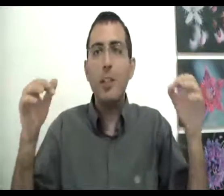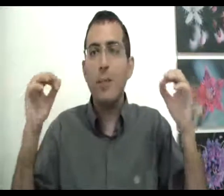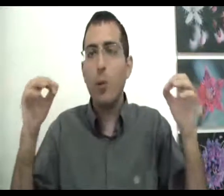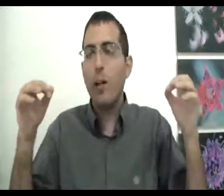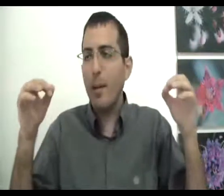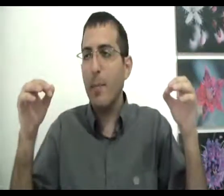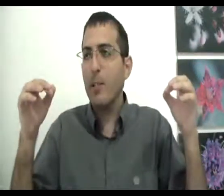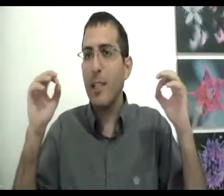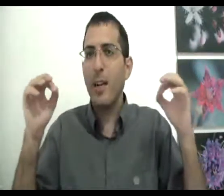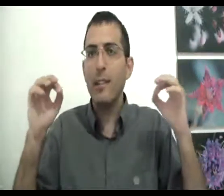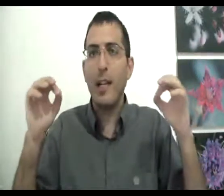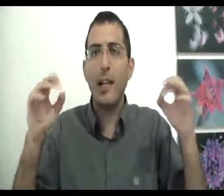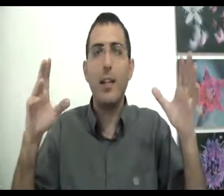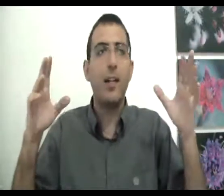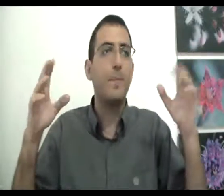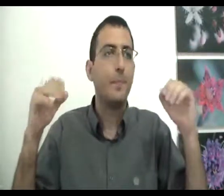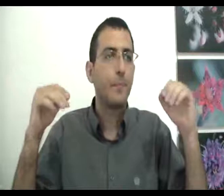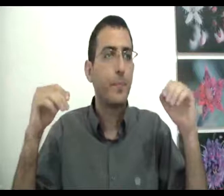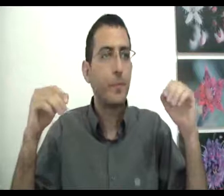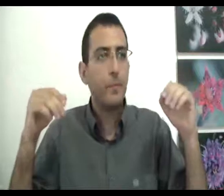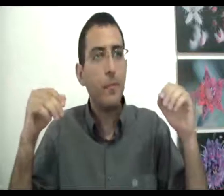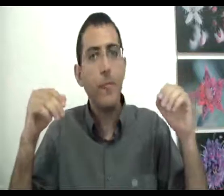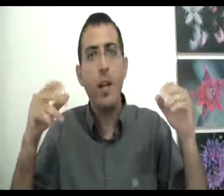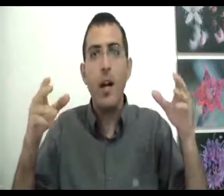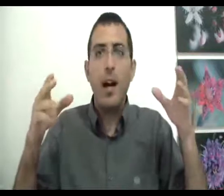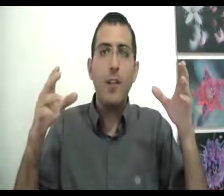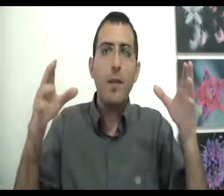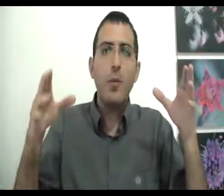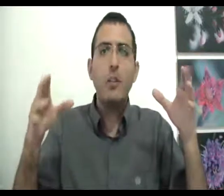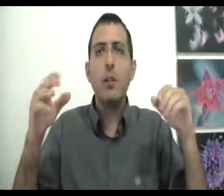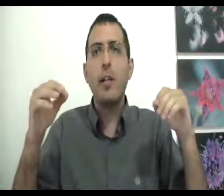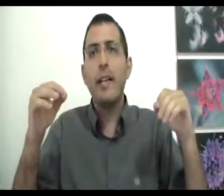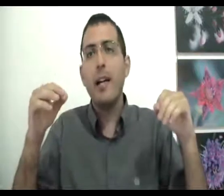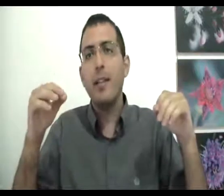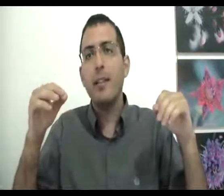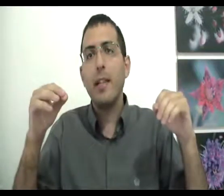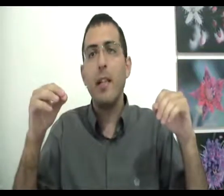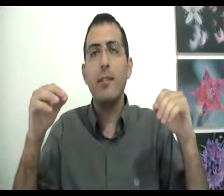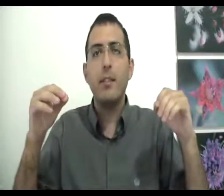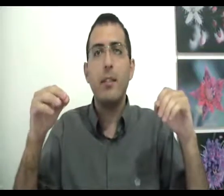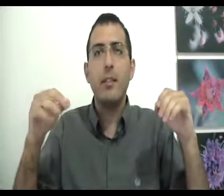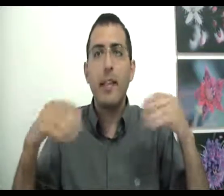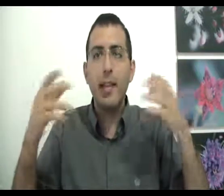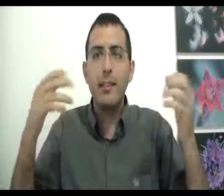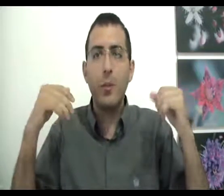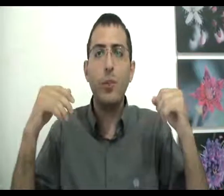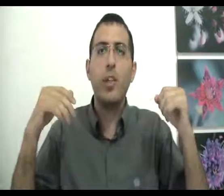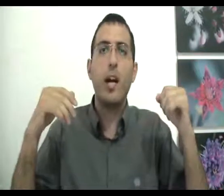שהם זוכרים שהדבר הזה אכן קרה אבל אם אנחנו לצורך העניין נגיד ניקח איזה אירוע שקרה